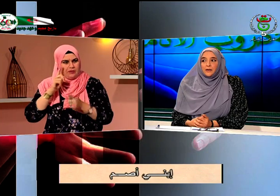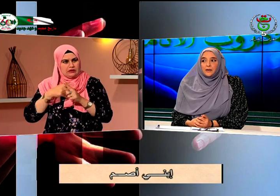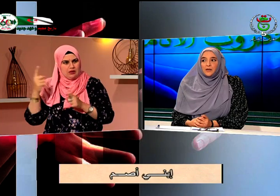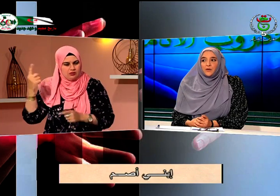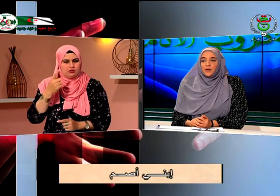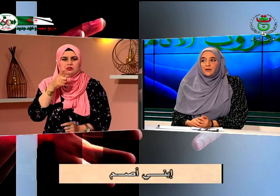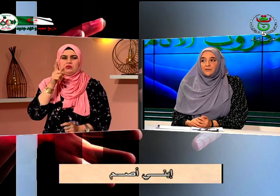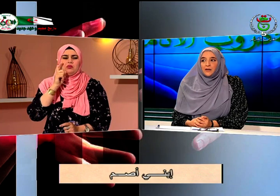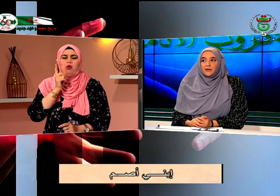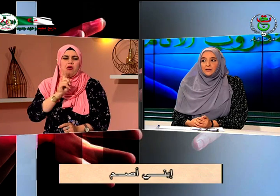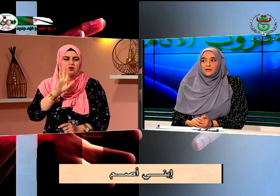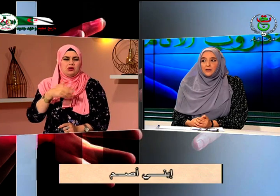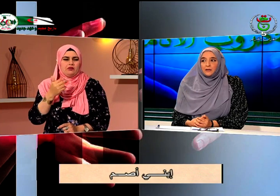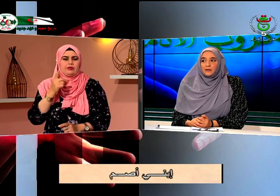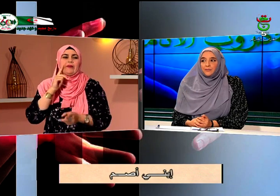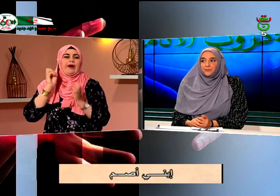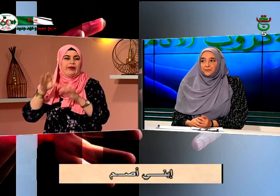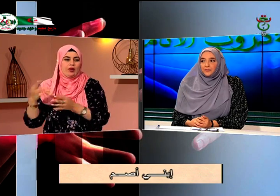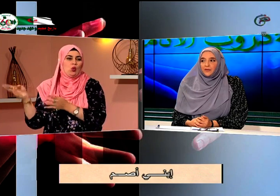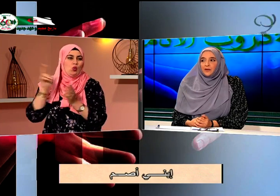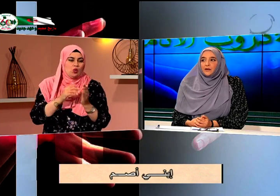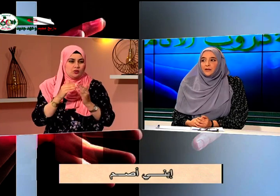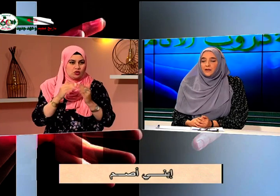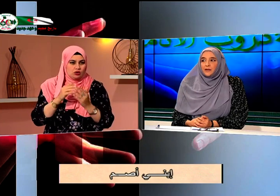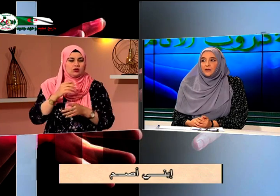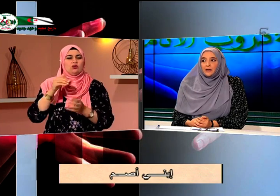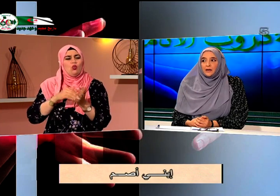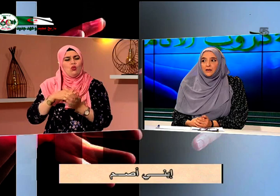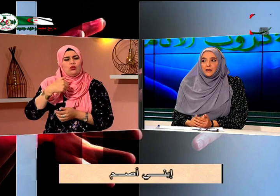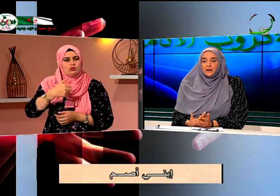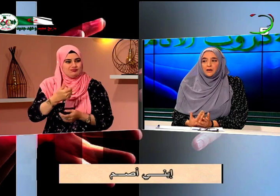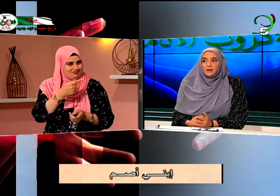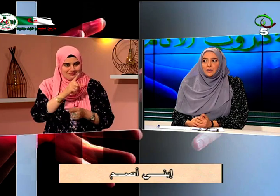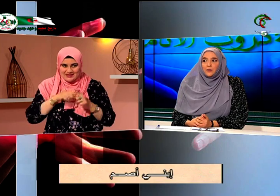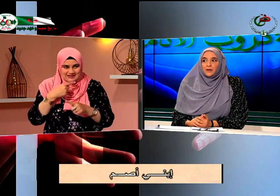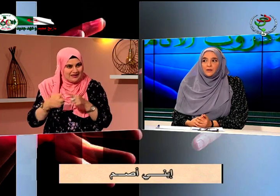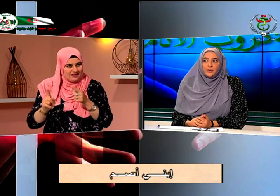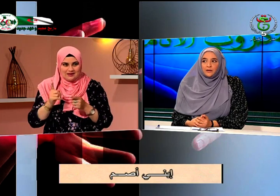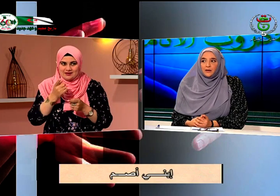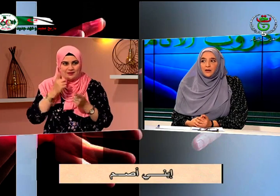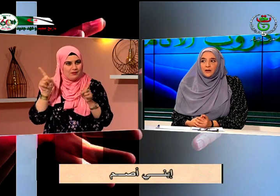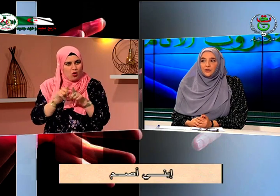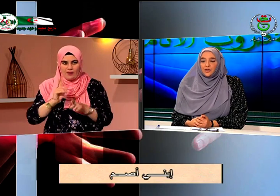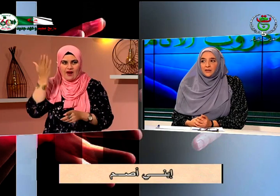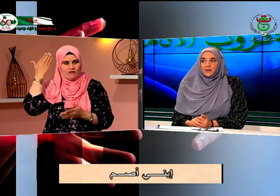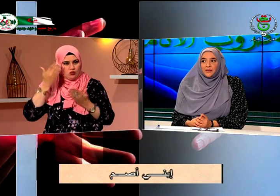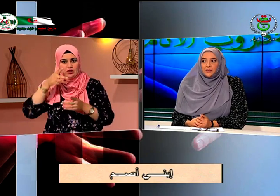عندما أناديها فهي لا تتأثر يعني والدي عود رجعني إلى المنزل